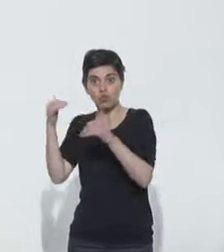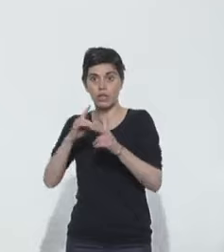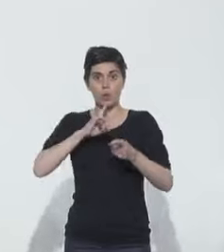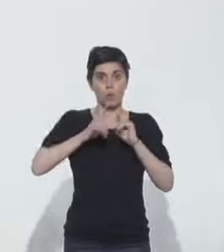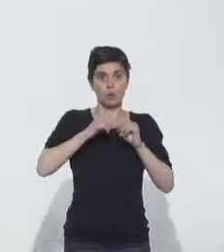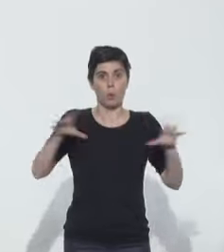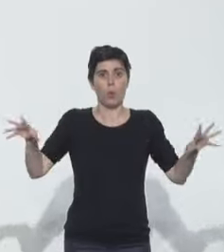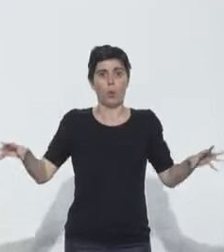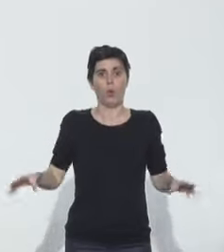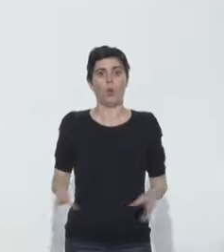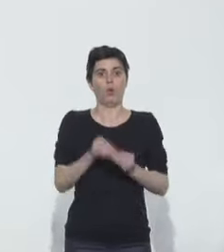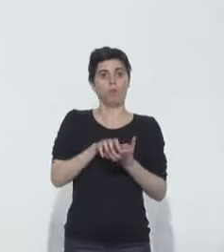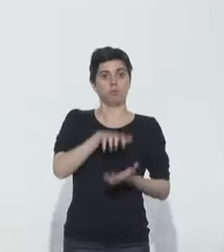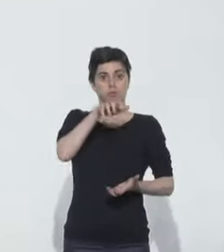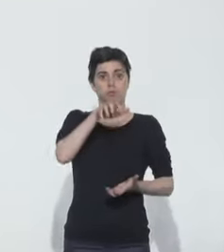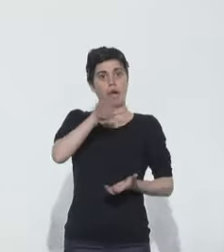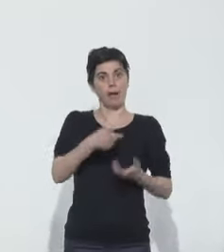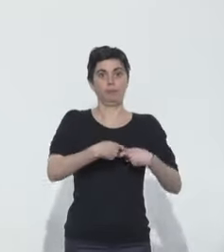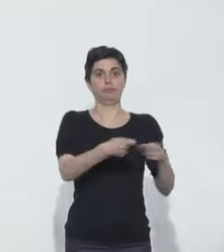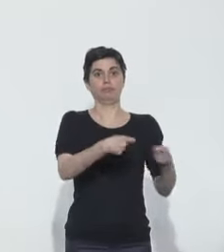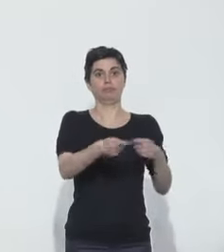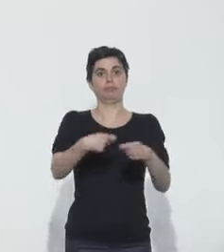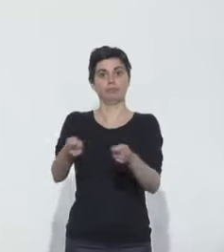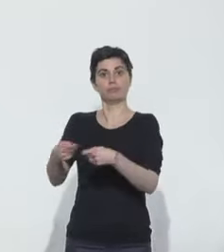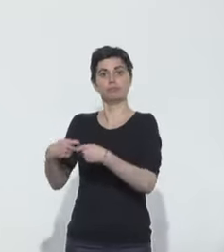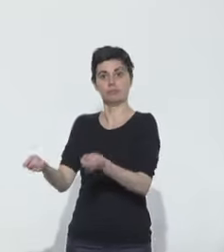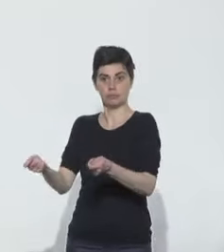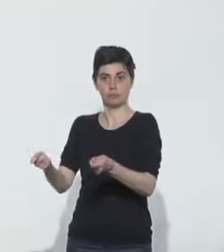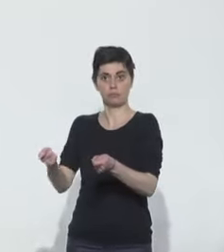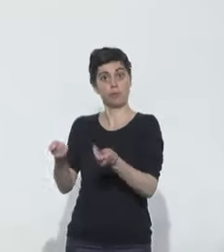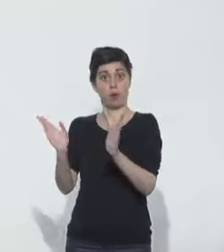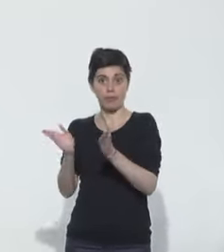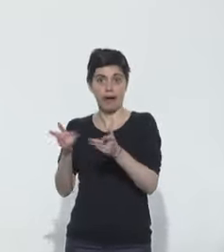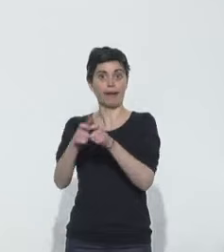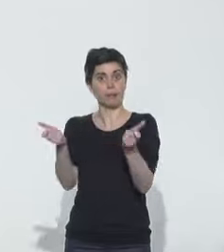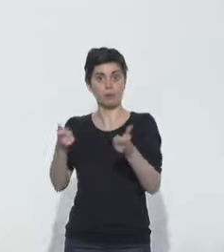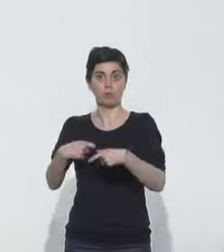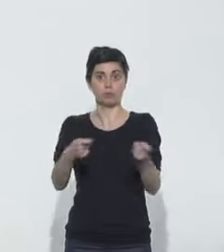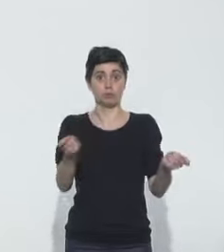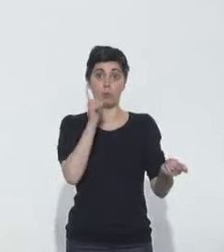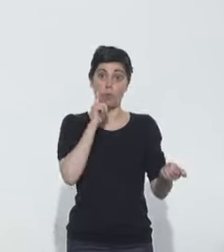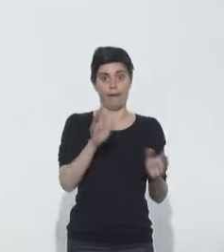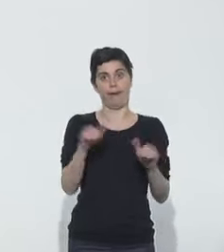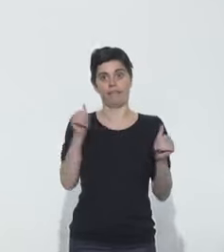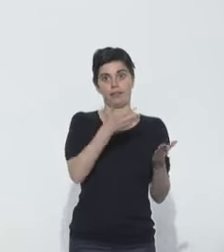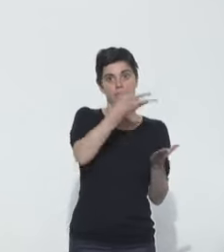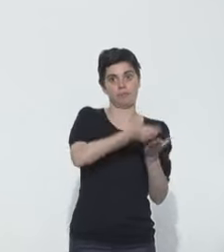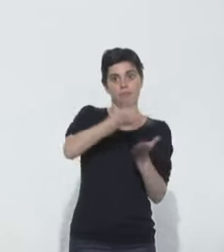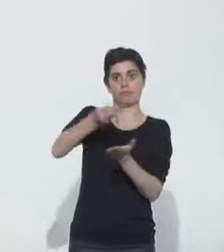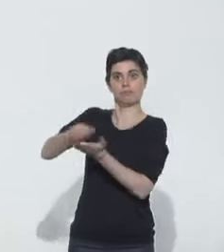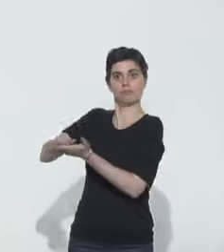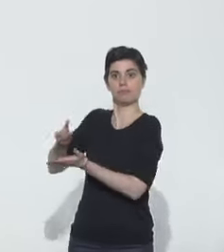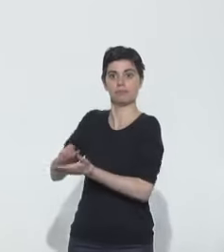récupérer des volumes importants, et ensuite s'assurer du circuit de distribution qui va jusqu'aux établissements pour éviter tout risque de pénurie au sein des établissements.